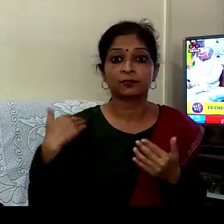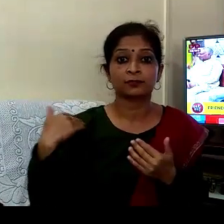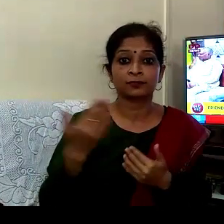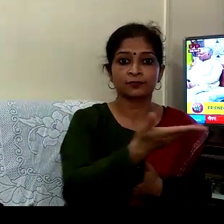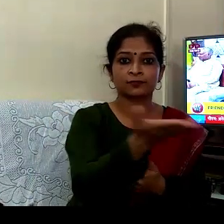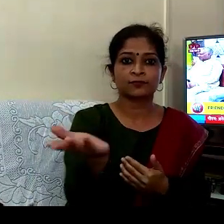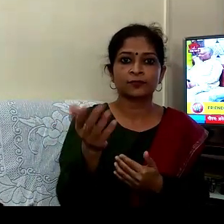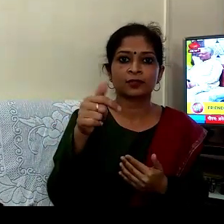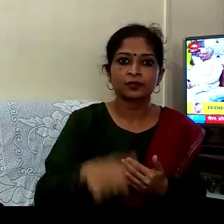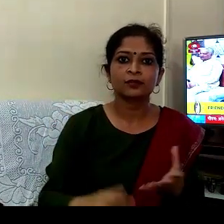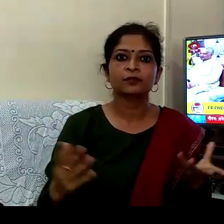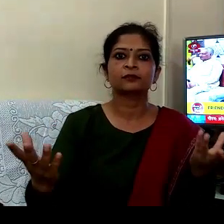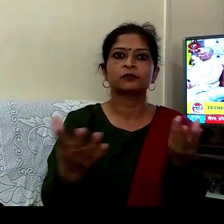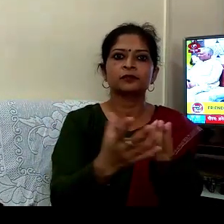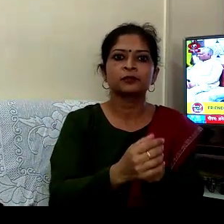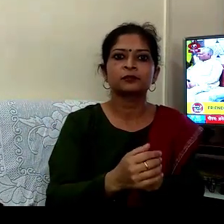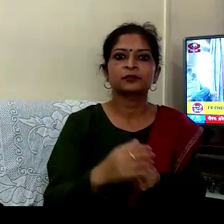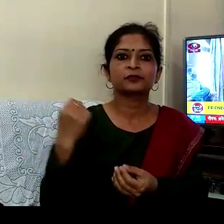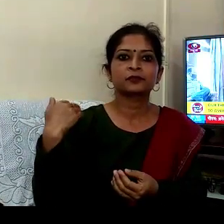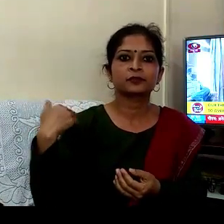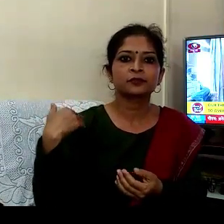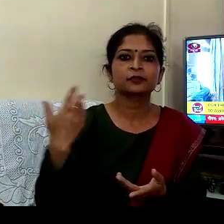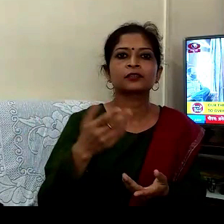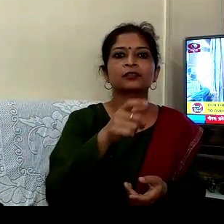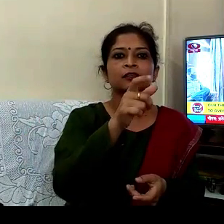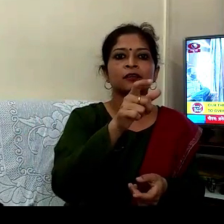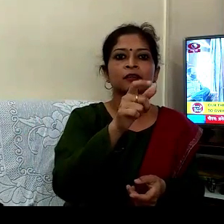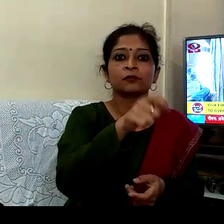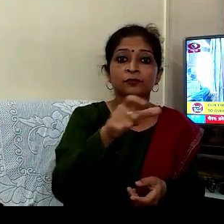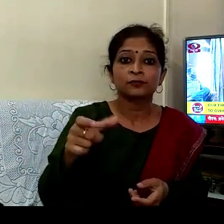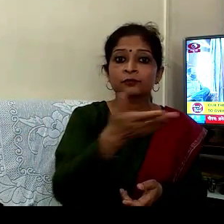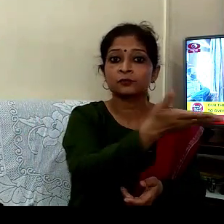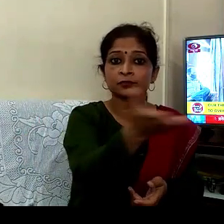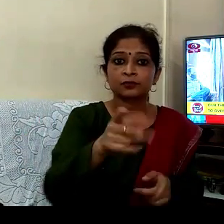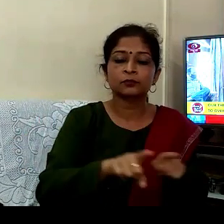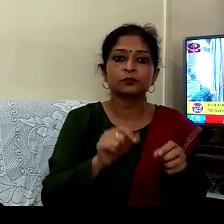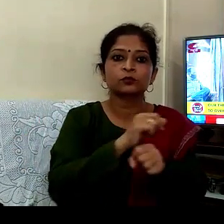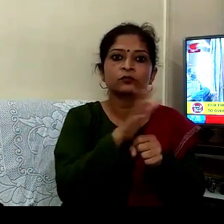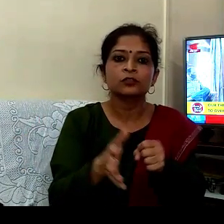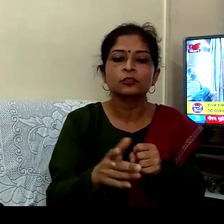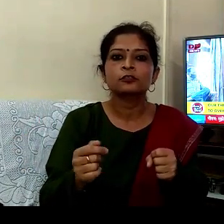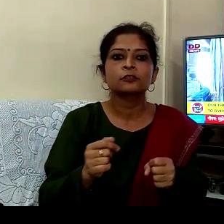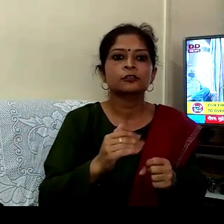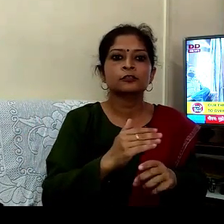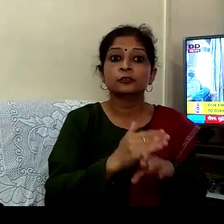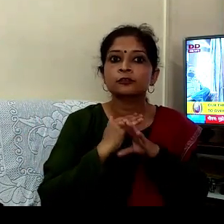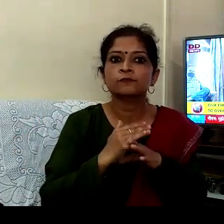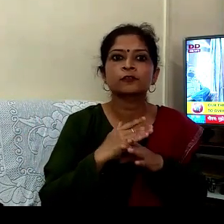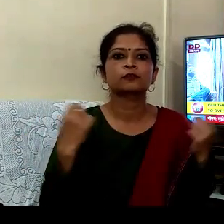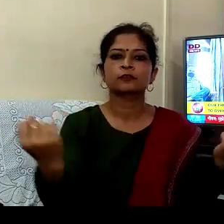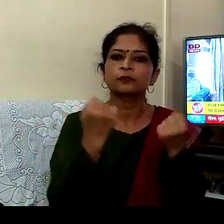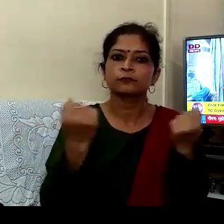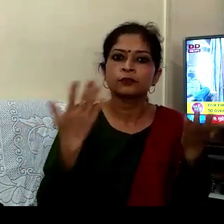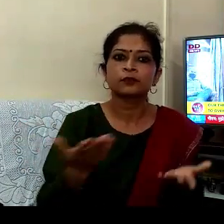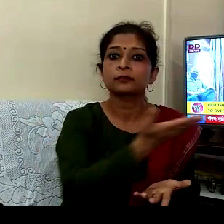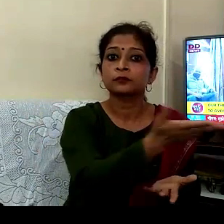ساتھیوں ہماری یہ تمام ساتھی آپ کو پورے دیش کو اس سنکر سے بہار نکالنے میں جھوٹے ہیں یہ جو